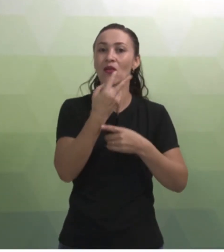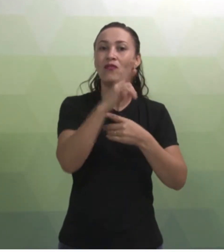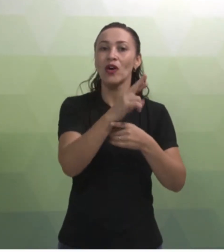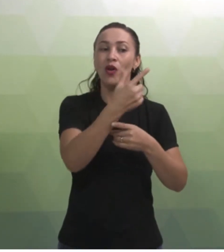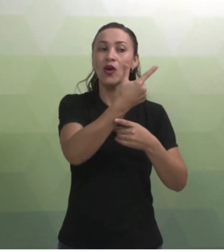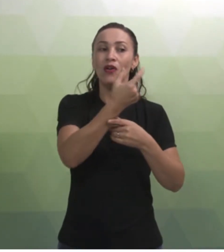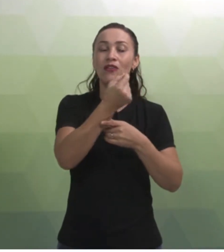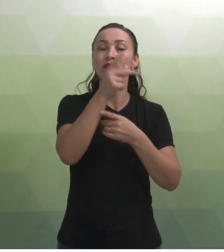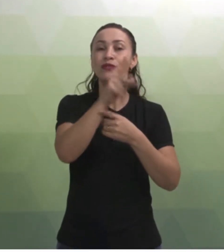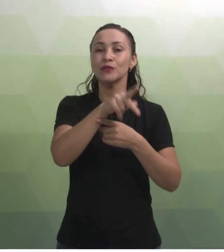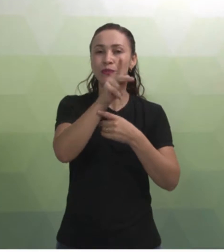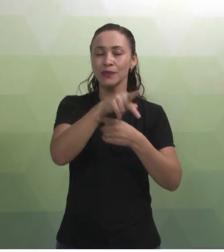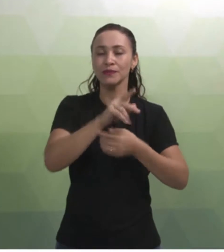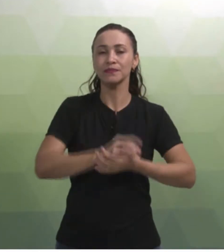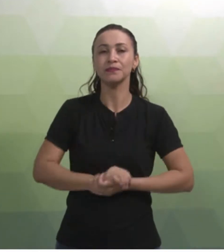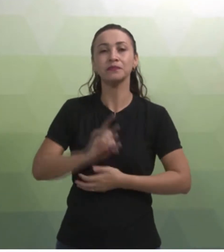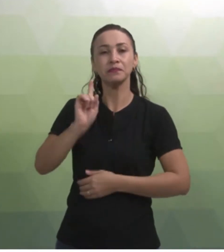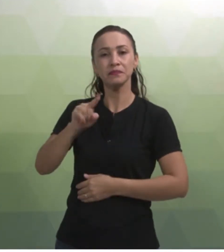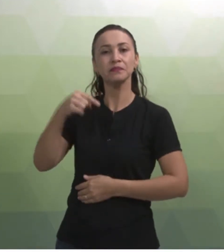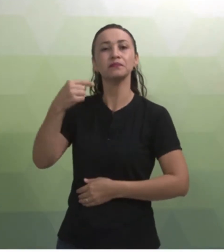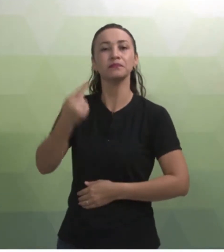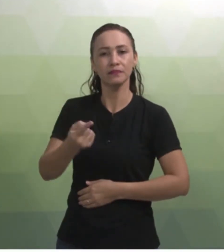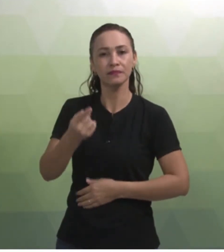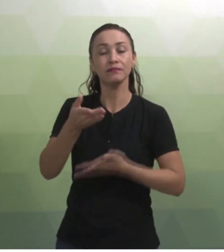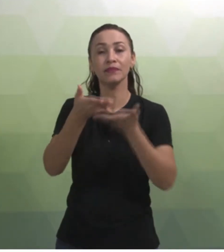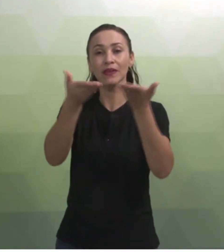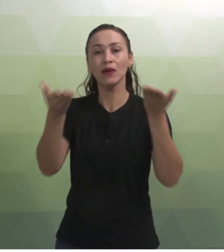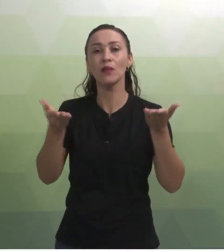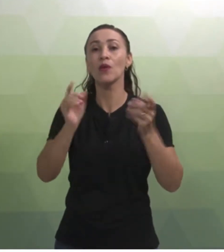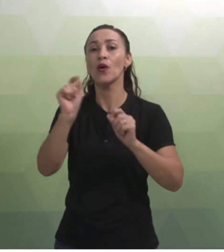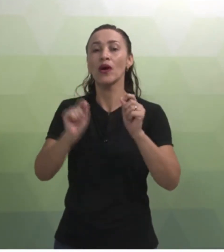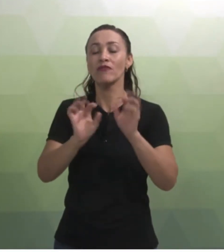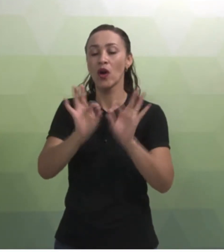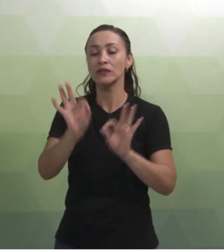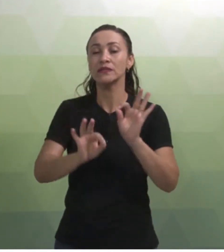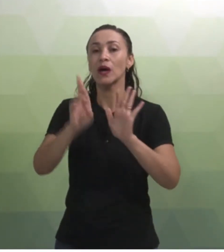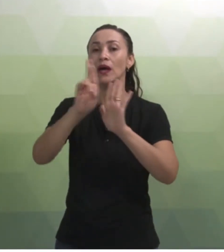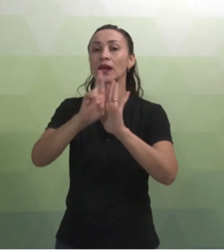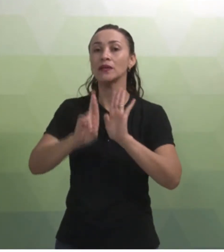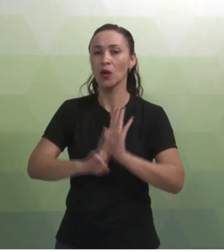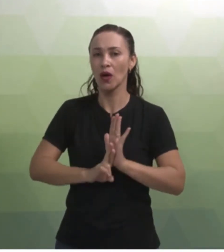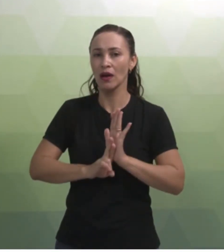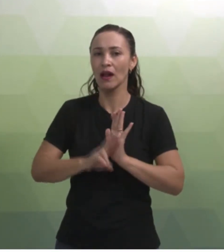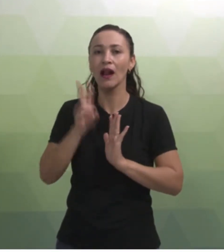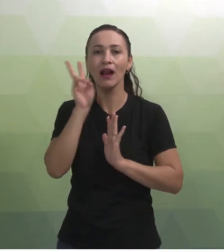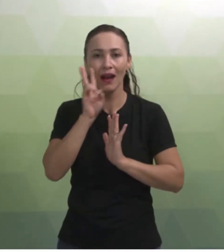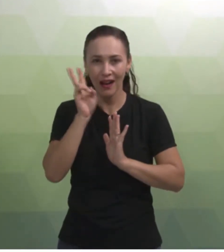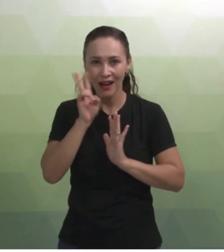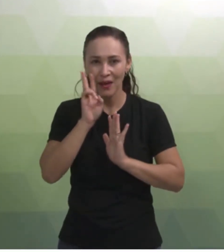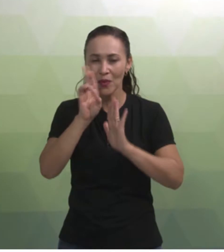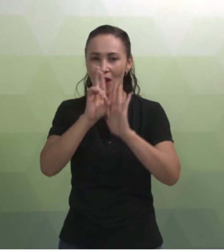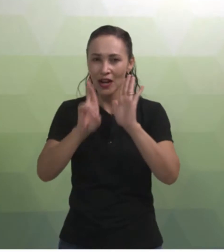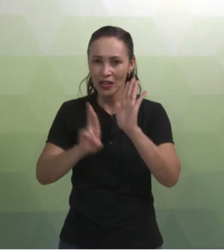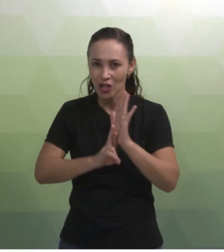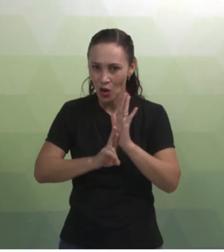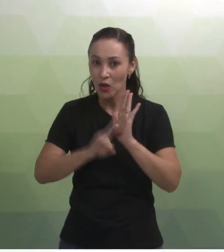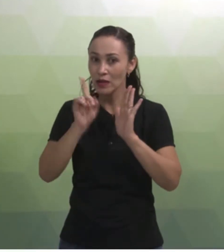valer 20 pontos. Logo após, vocês farão um relatório. Lembram? Um relatório que é feito